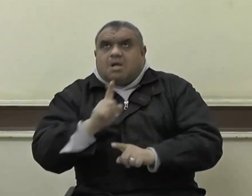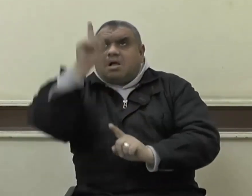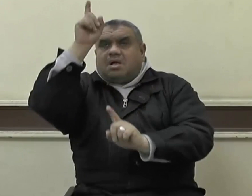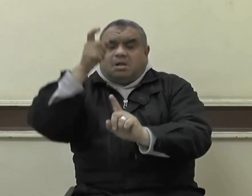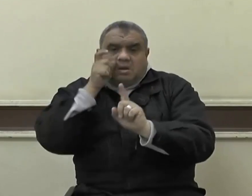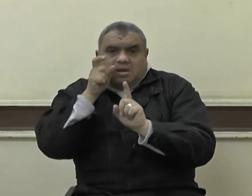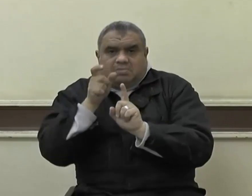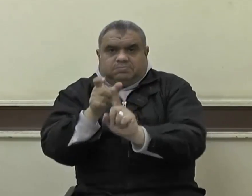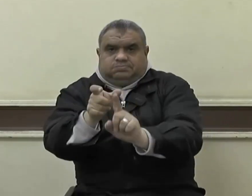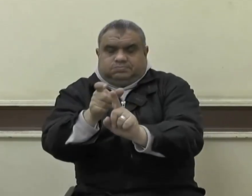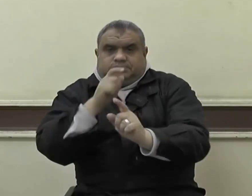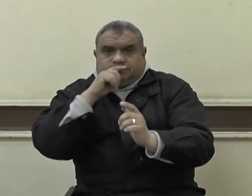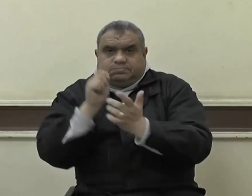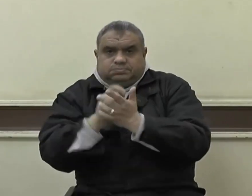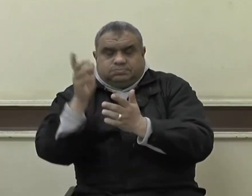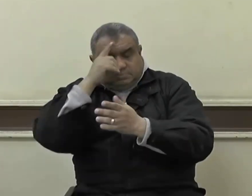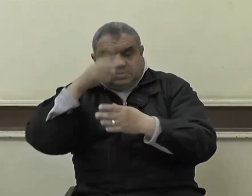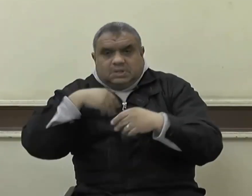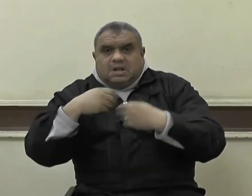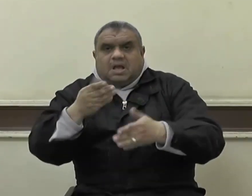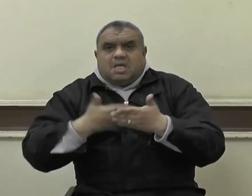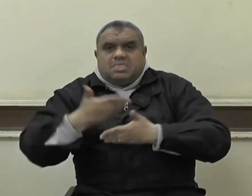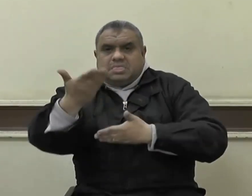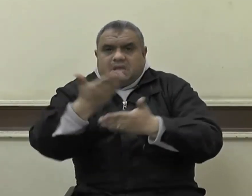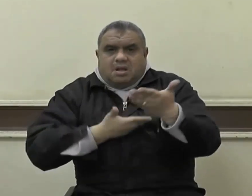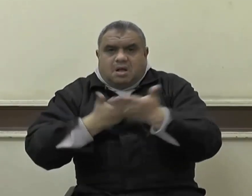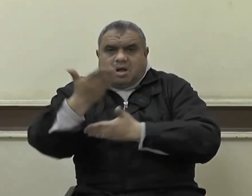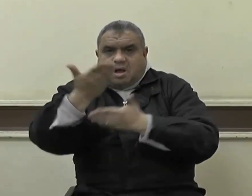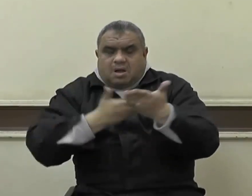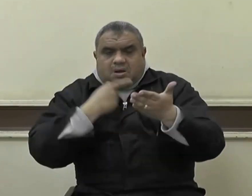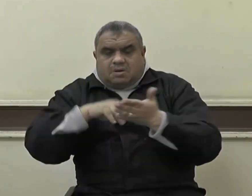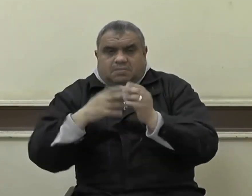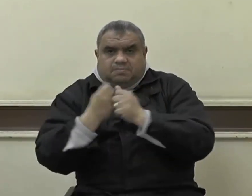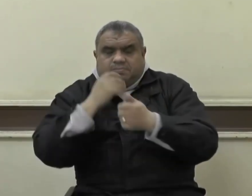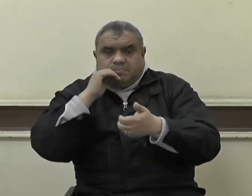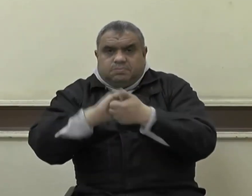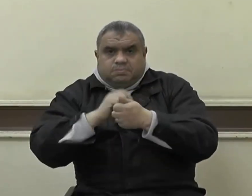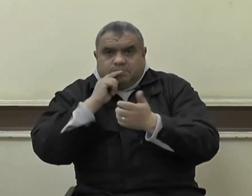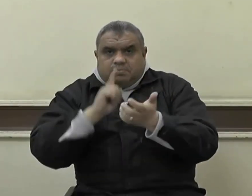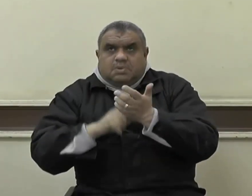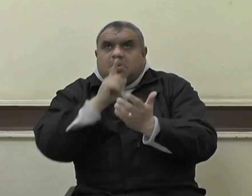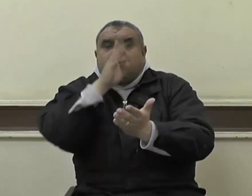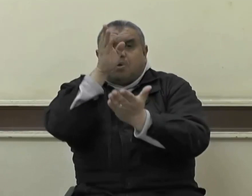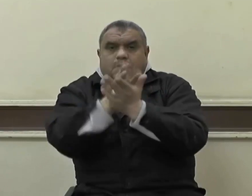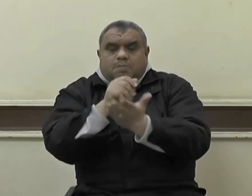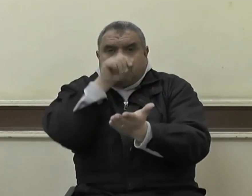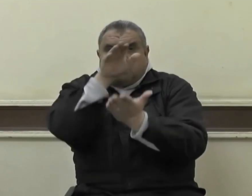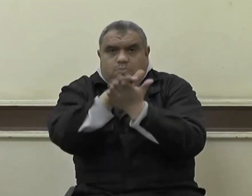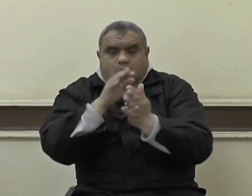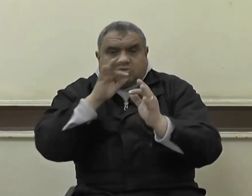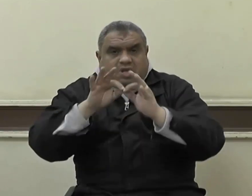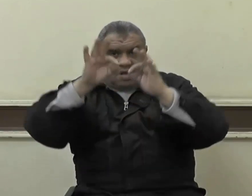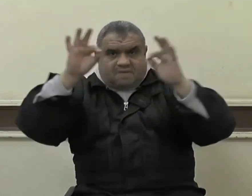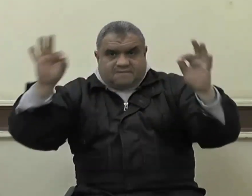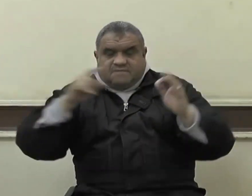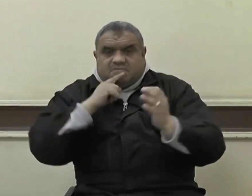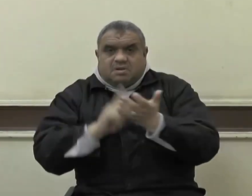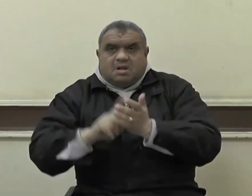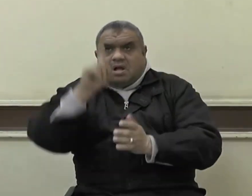سبحانه وتعالى وهي تجارة لن تبور حيث يقول الحق جل وعلا إن الله